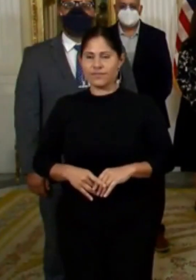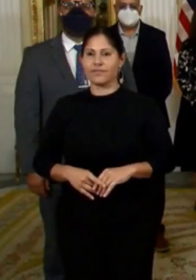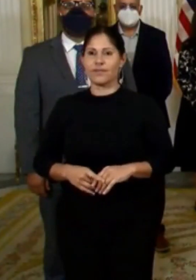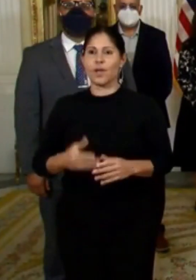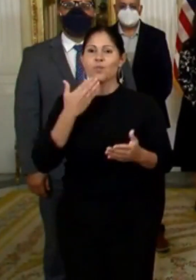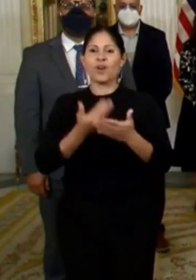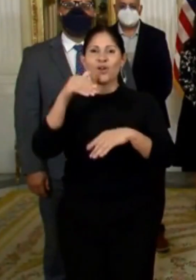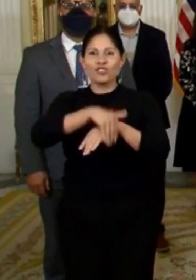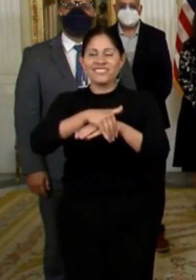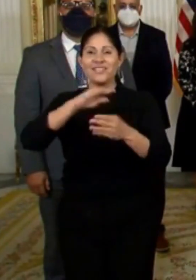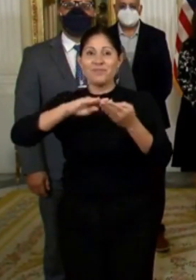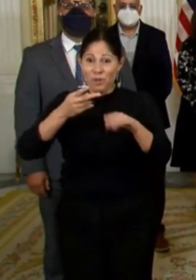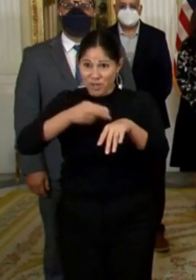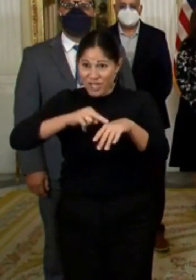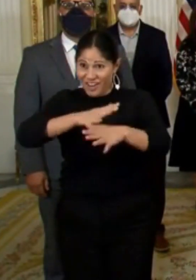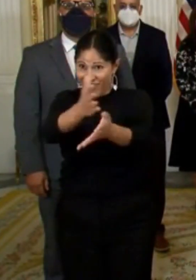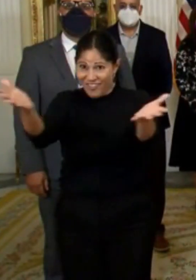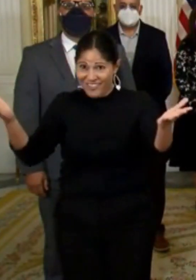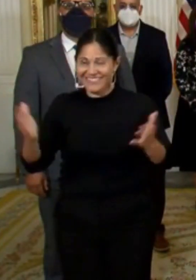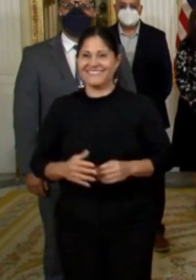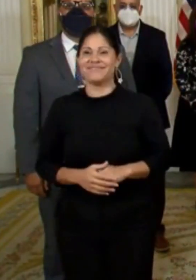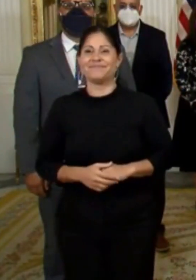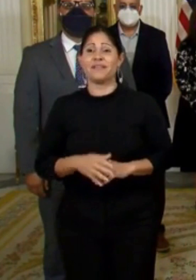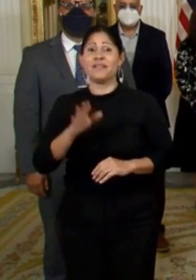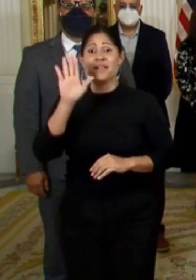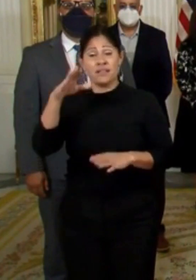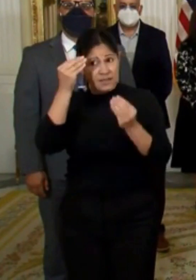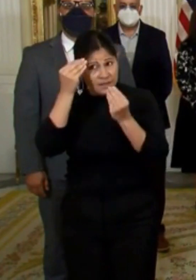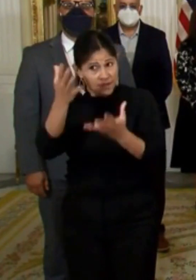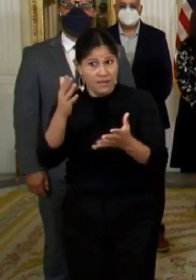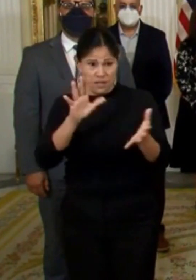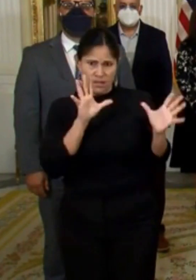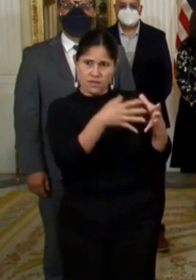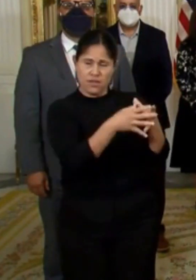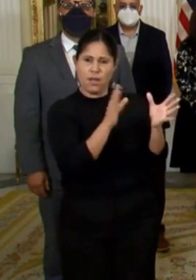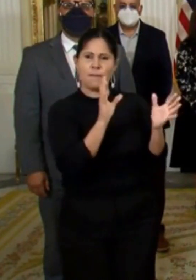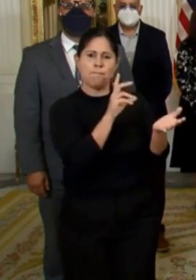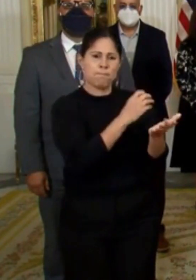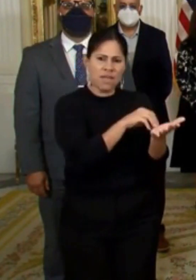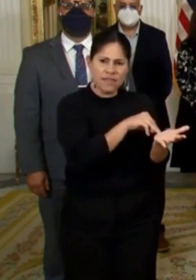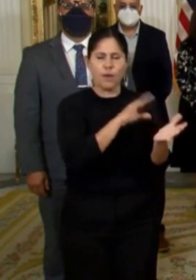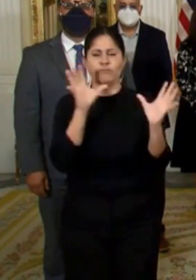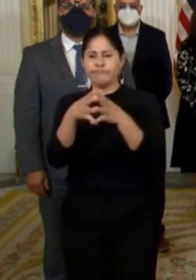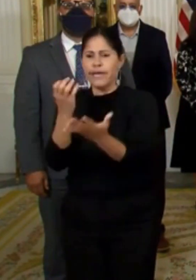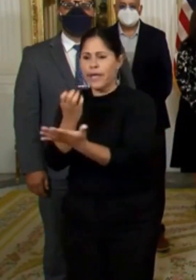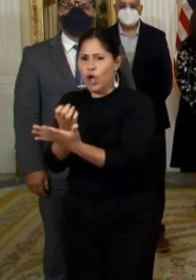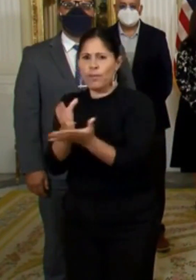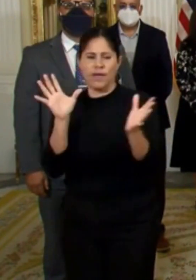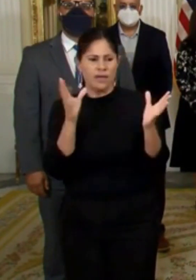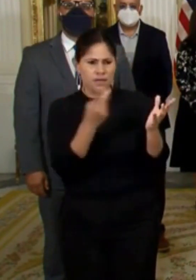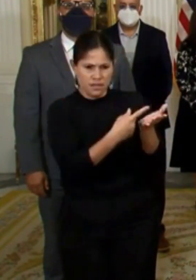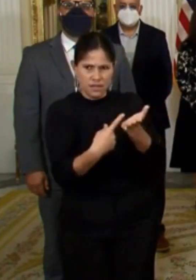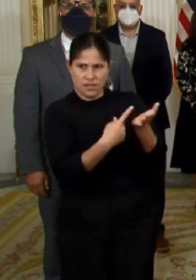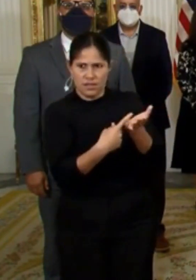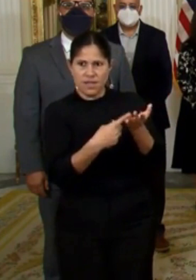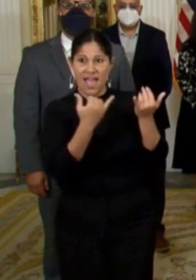Buenas noches, pueblo de Puerto Rico. Atendiendo las recomendaciones de nuestro grupo asesor médico y económico, quienes me acompañan